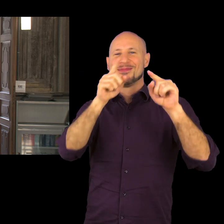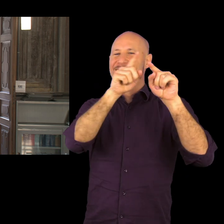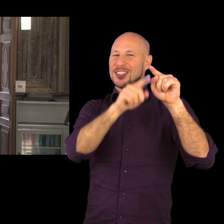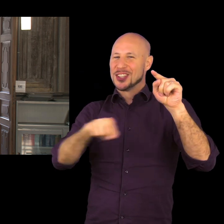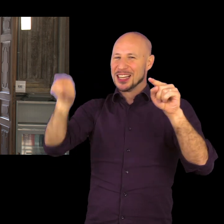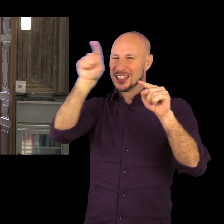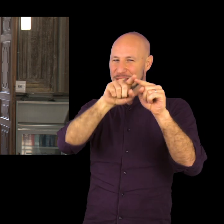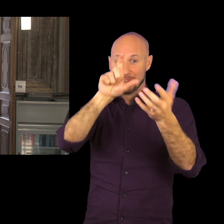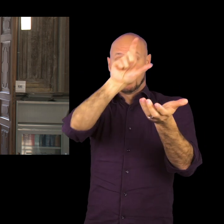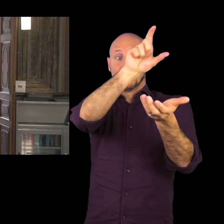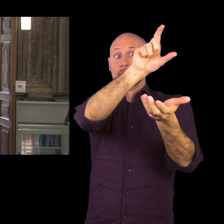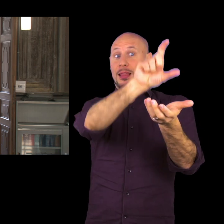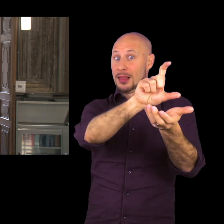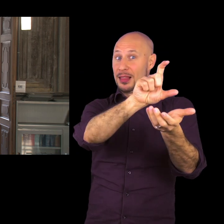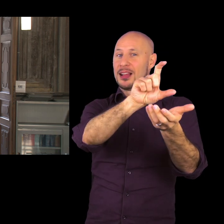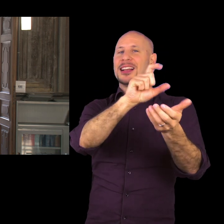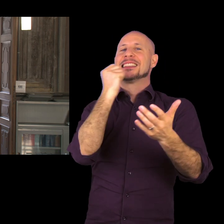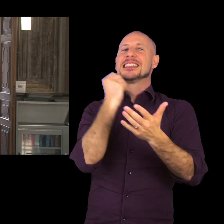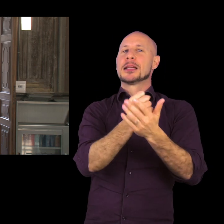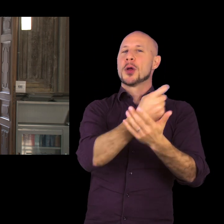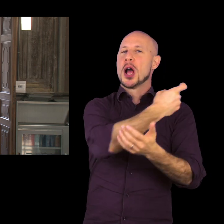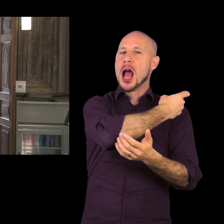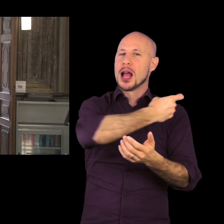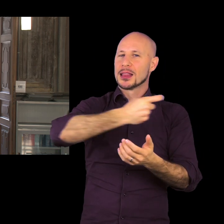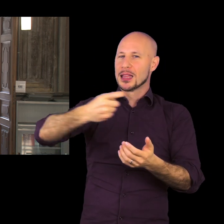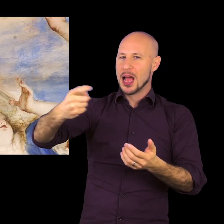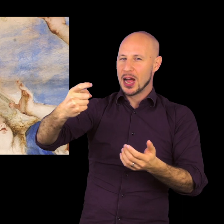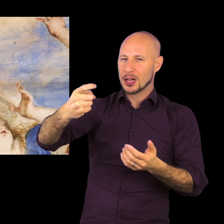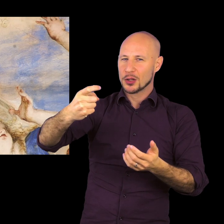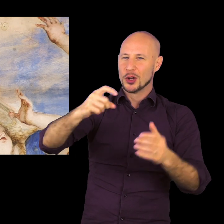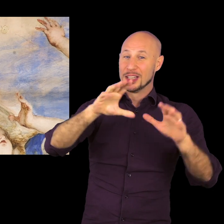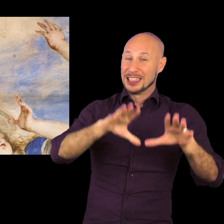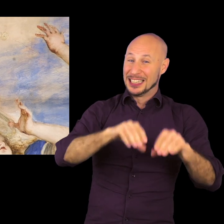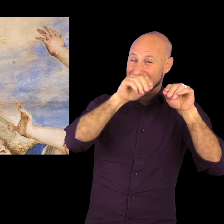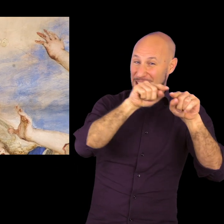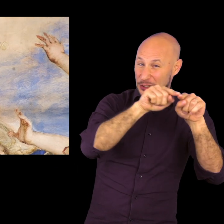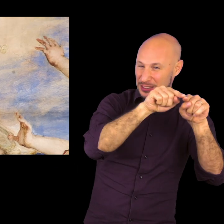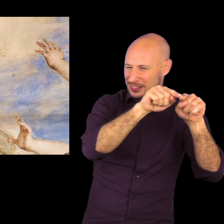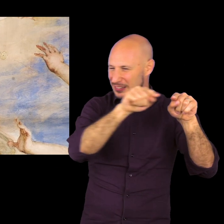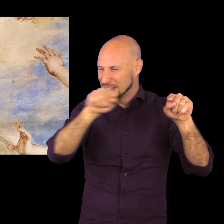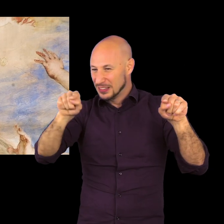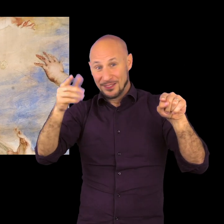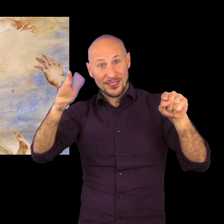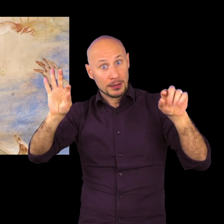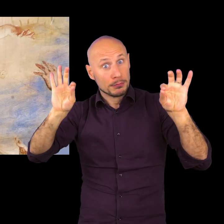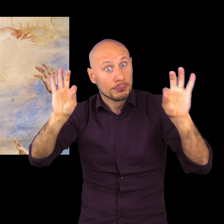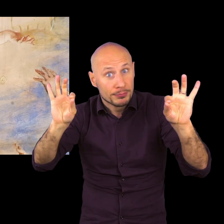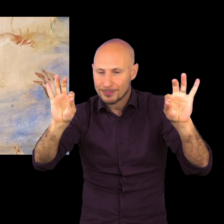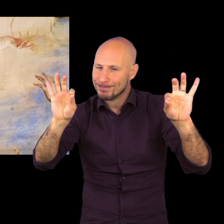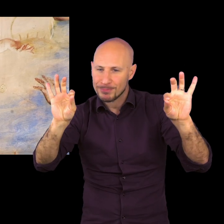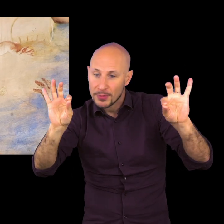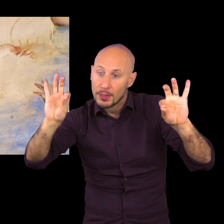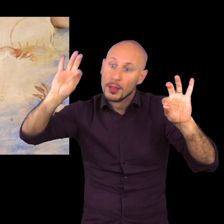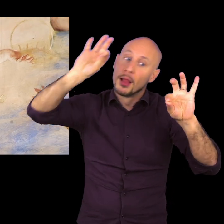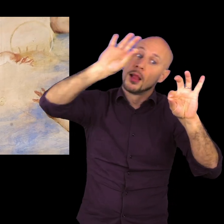anche la gloria che può comportare e ha soprattutto tra le mani un cerchio che è un elemento che non ha né inizio né